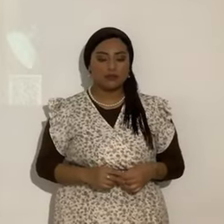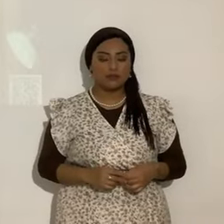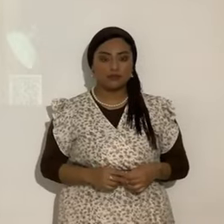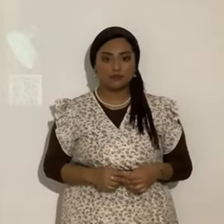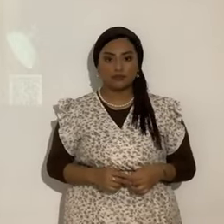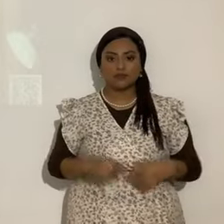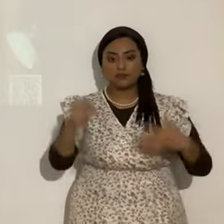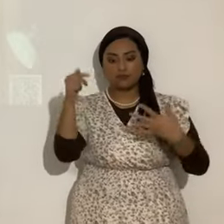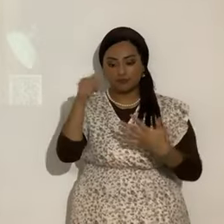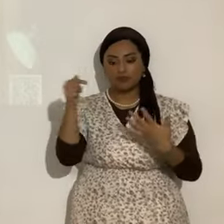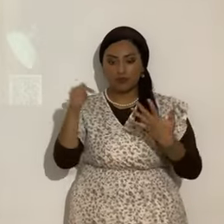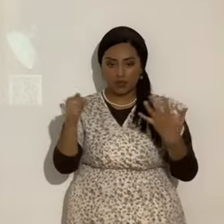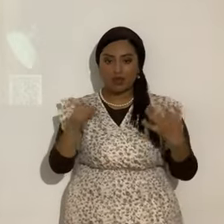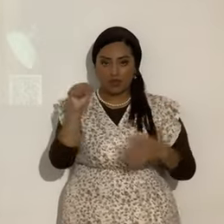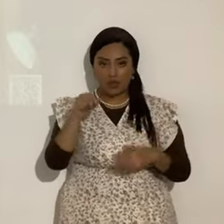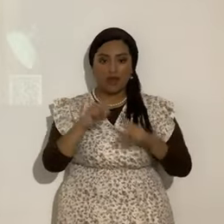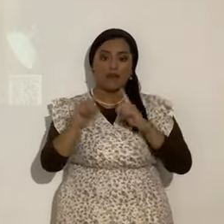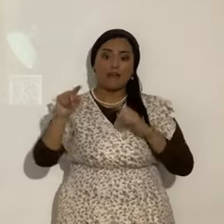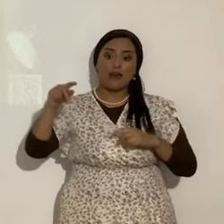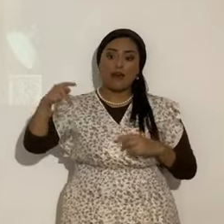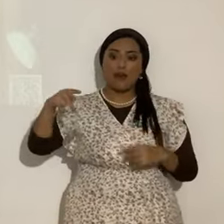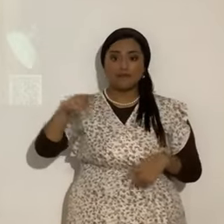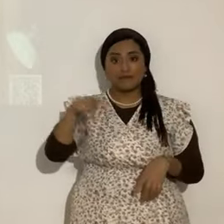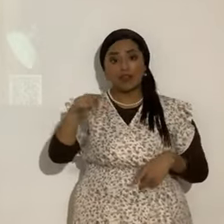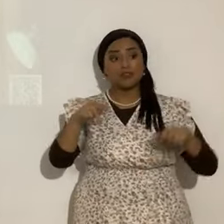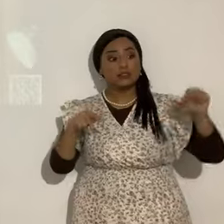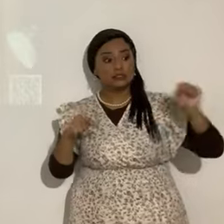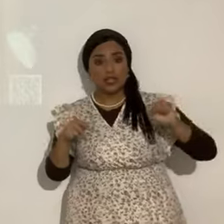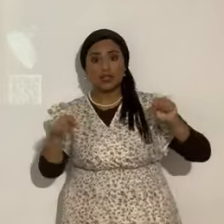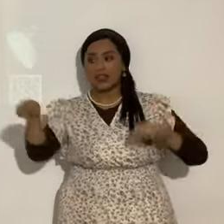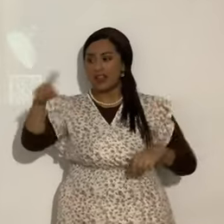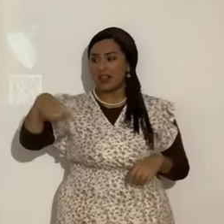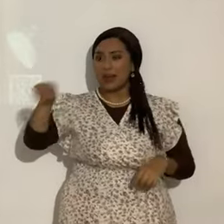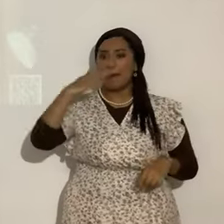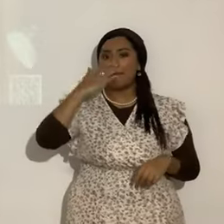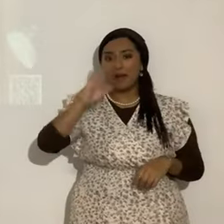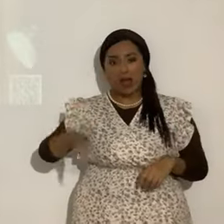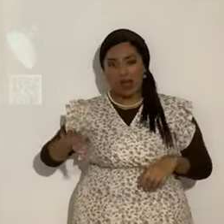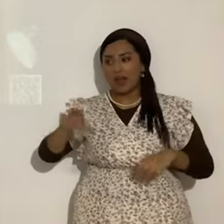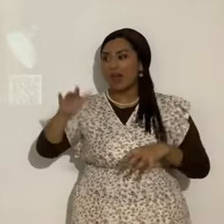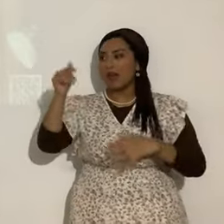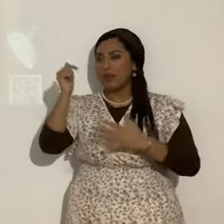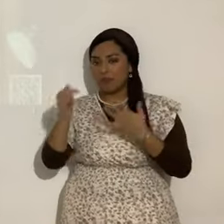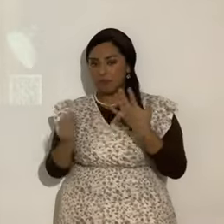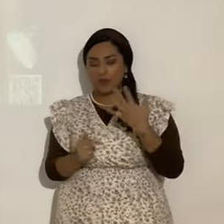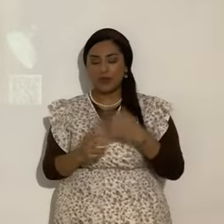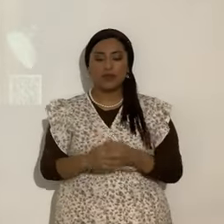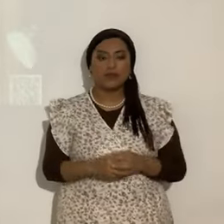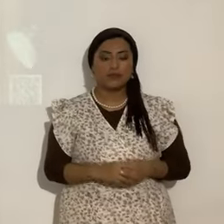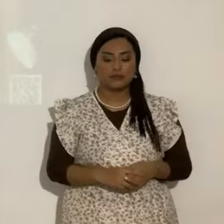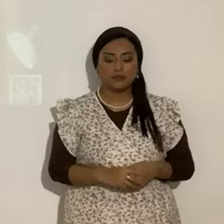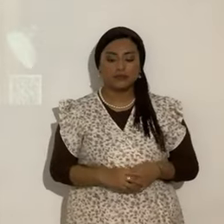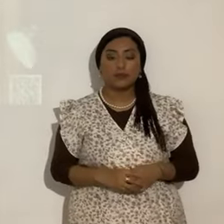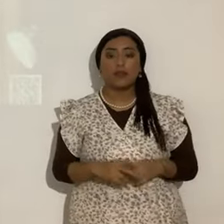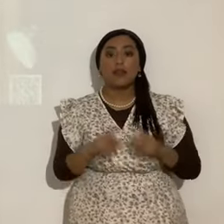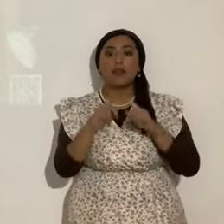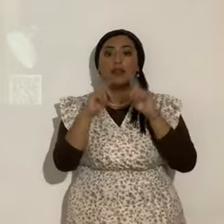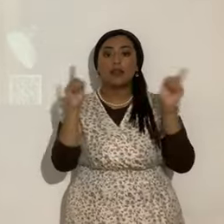así. así. Ah sí. Pero los fariseos eran terribles. Y demás. Y siguen siendo terribles. Y demás. Bueno. Pero. Y